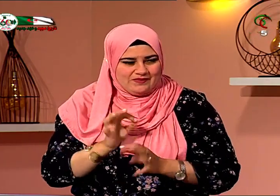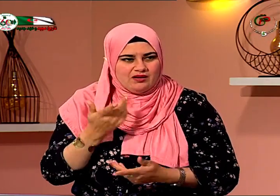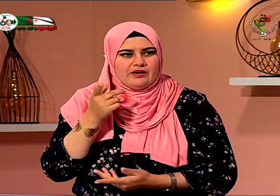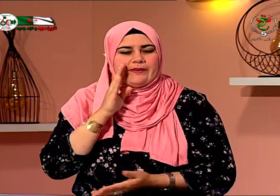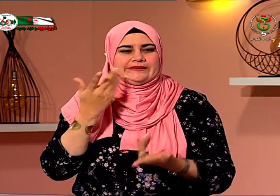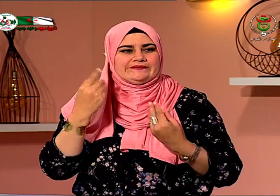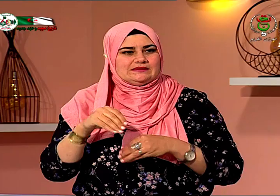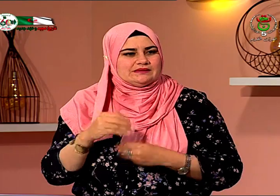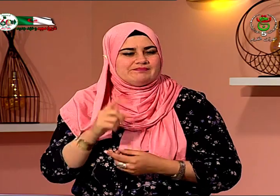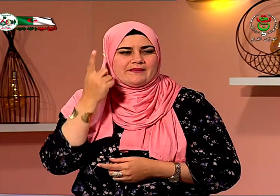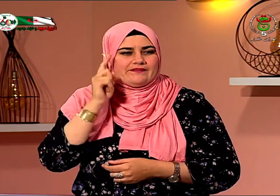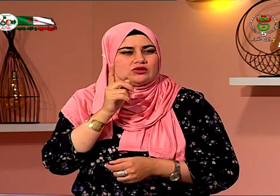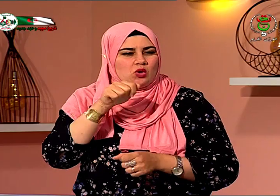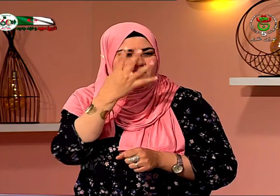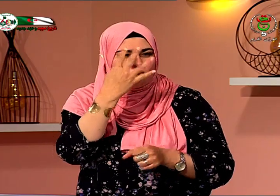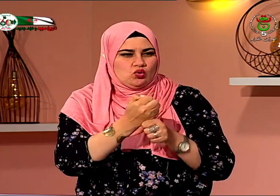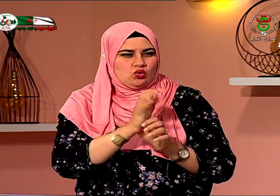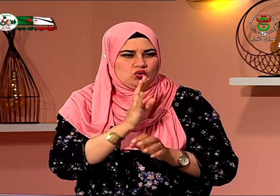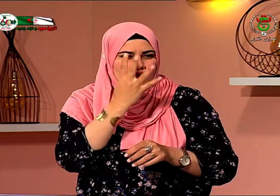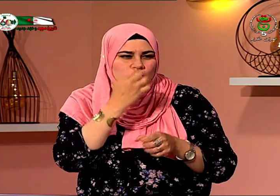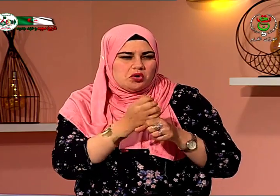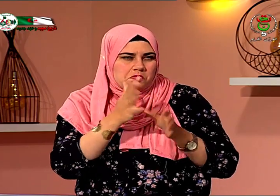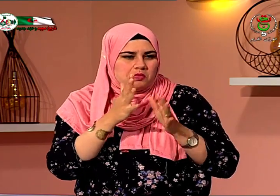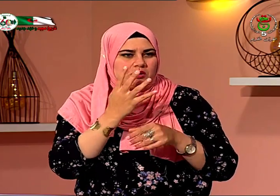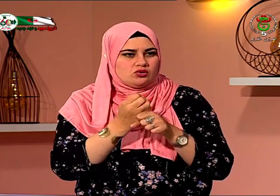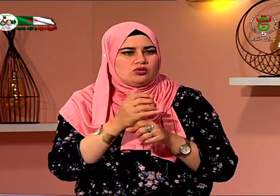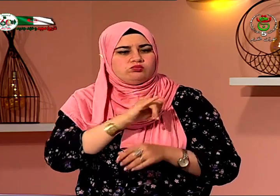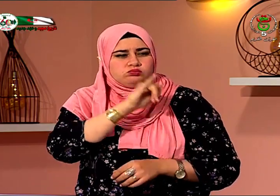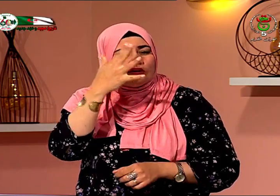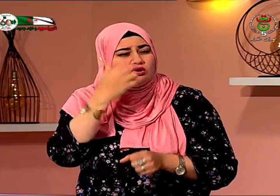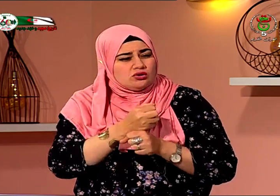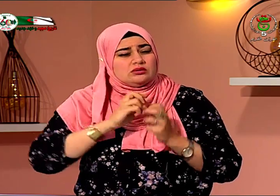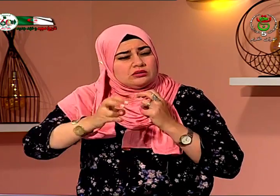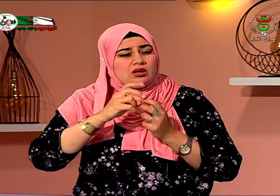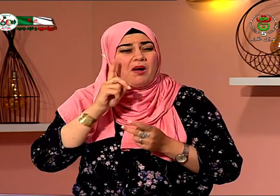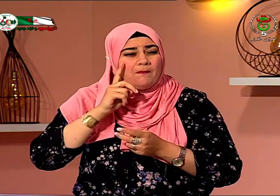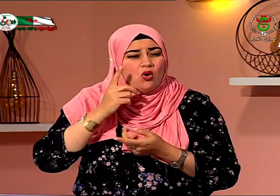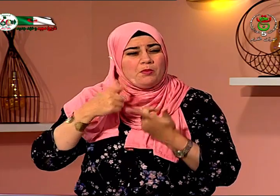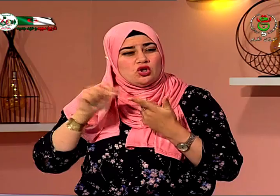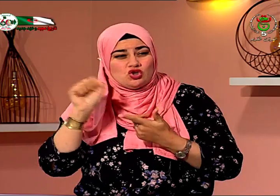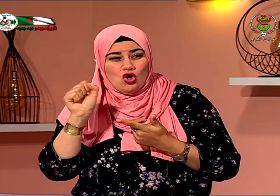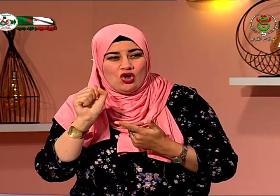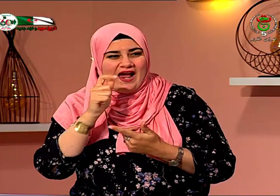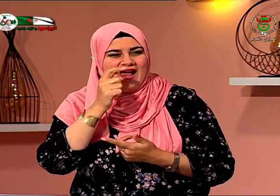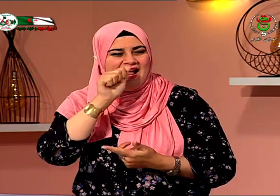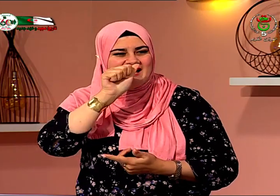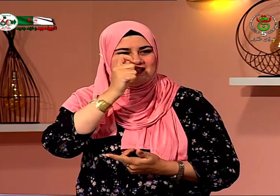أجلسك ملاحظة فقط لكن أبي لما يسألني أقول له يعني لقليل لم أفهم لكن